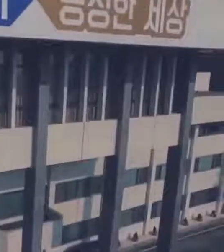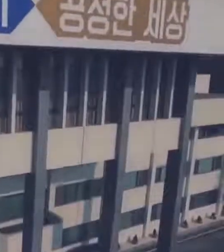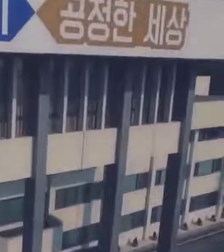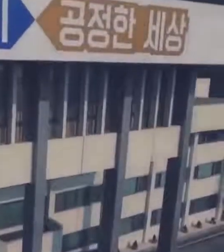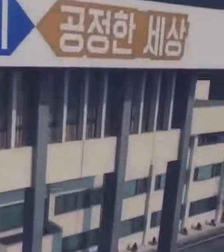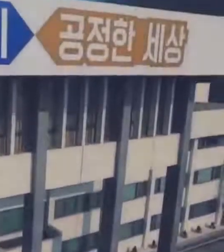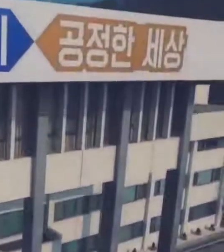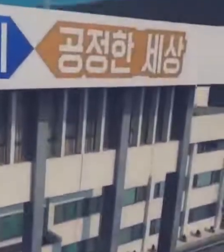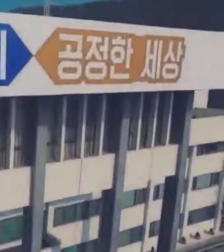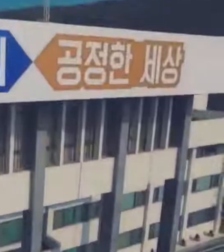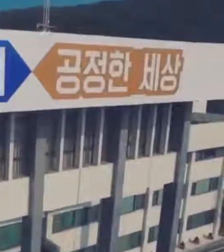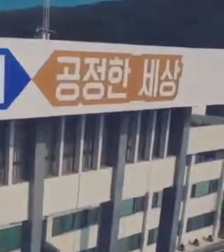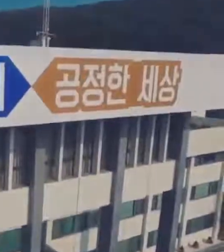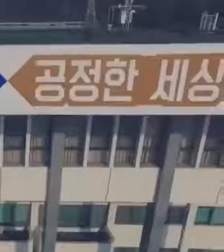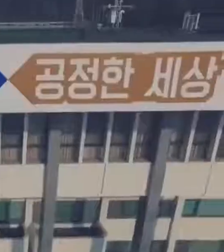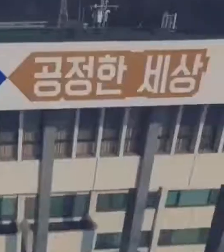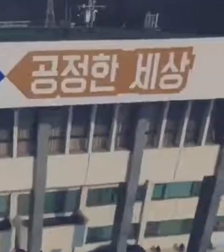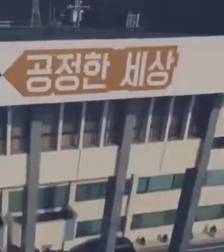Then